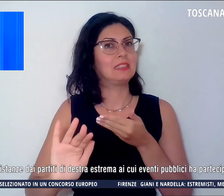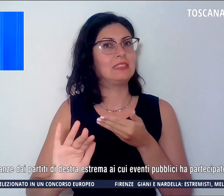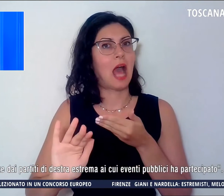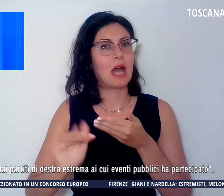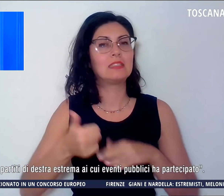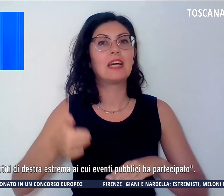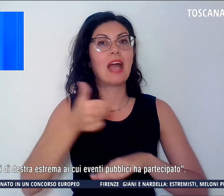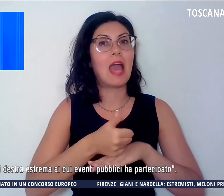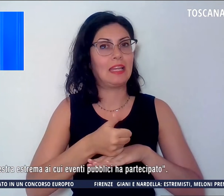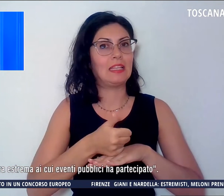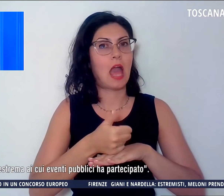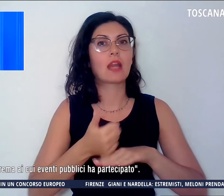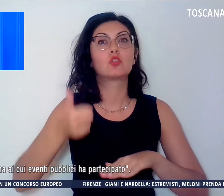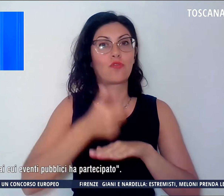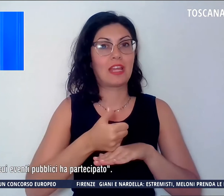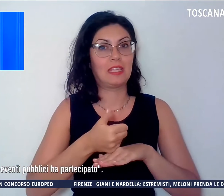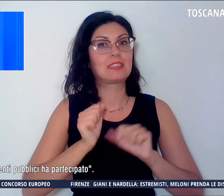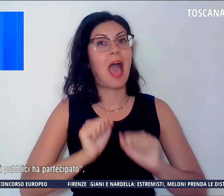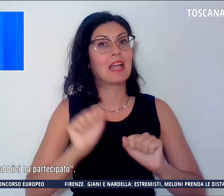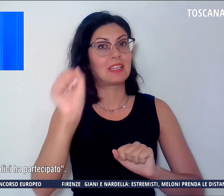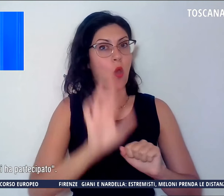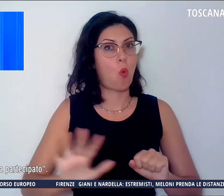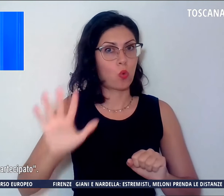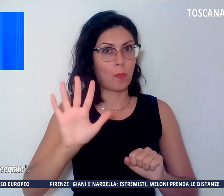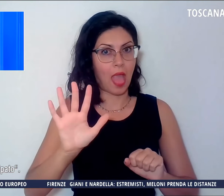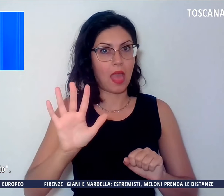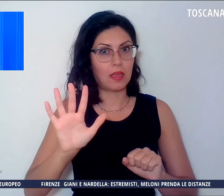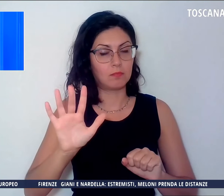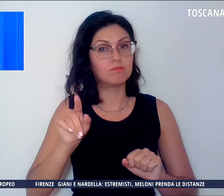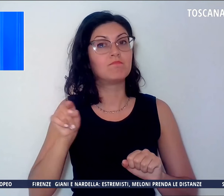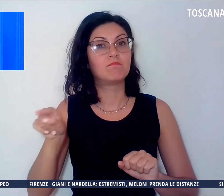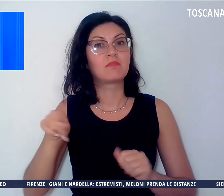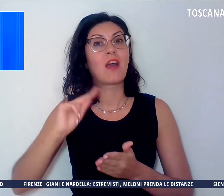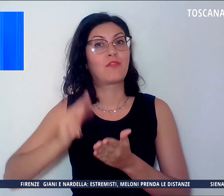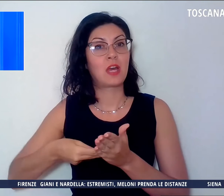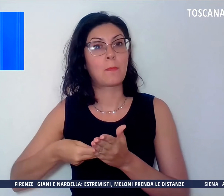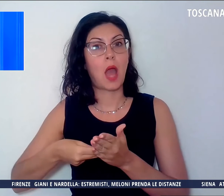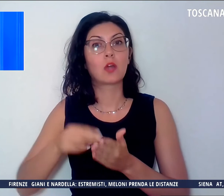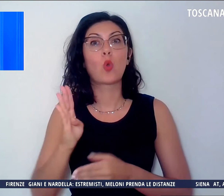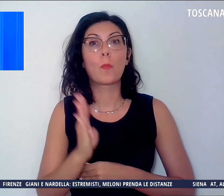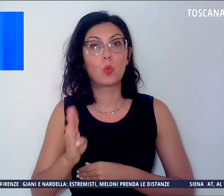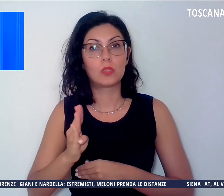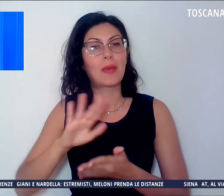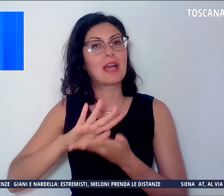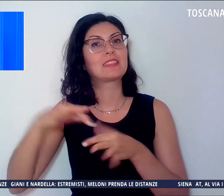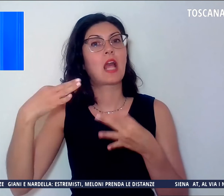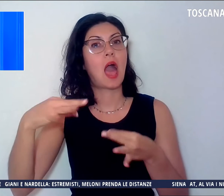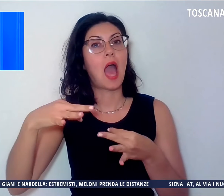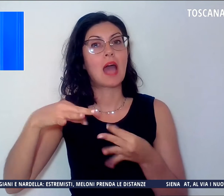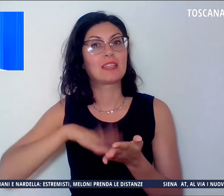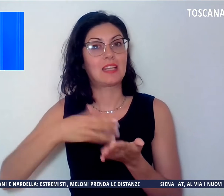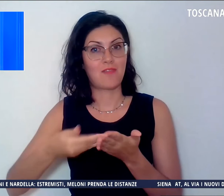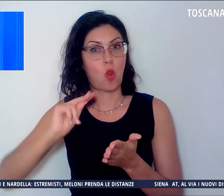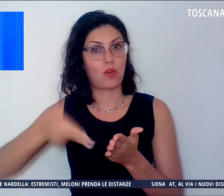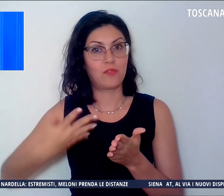sovranisti ed anti-europei con cui ha firmato a Budapest la Carta dei Valori e a prendere